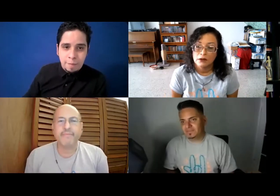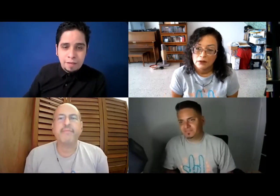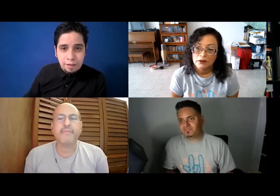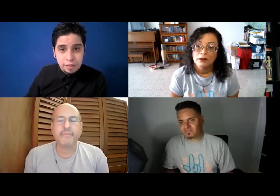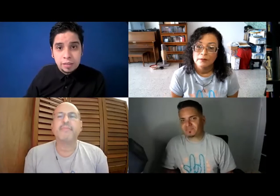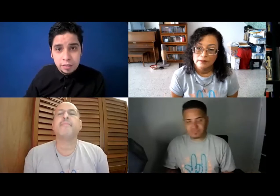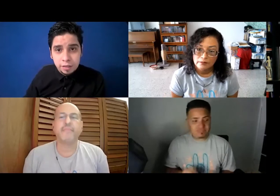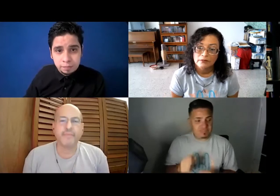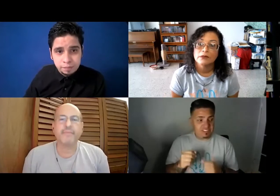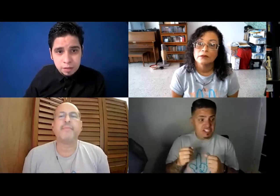más fácil de entender.